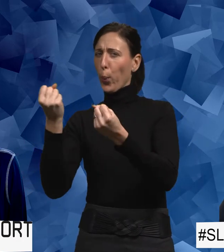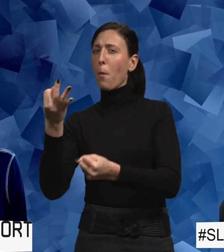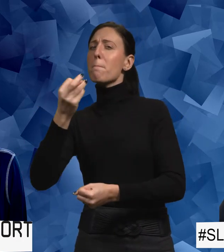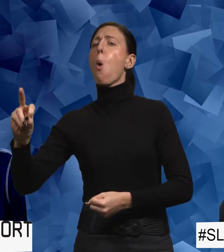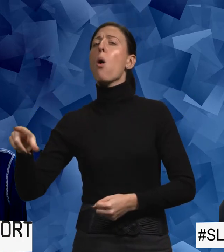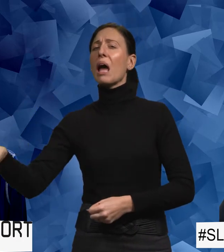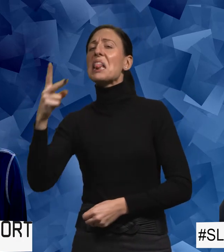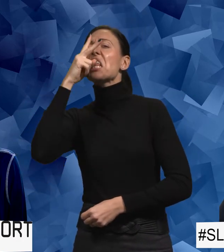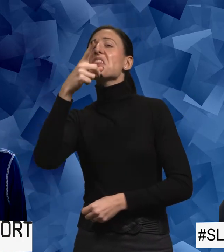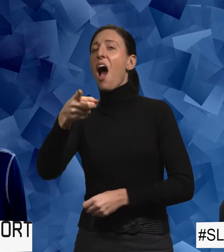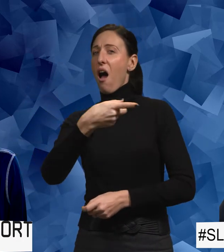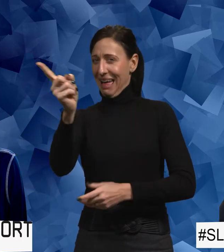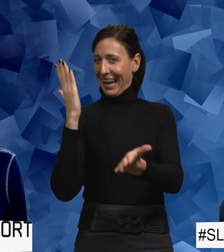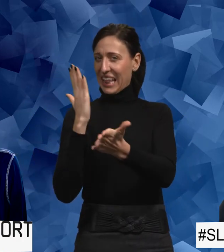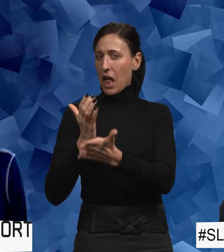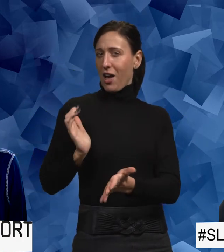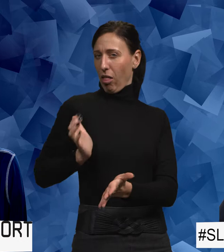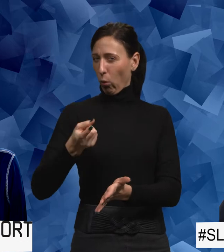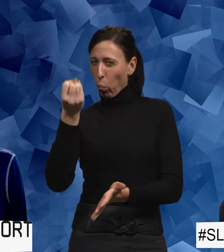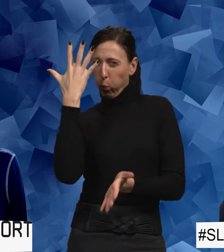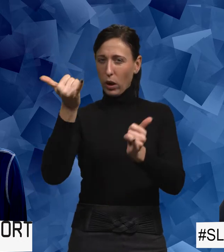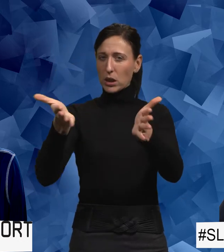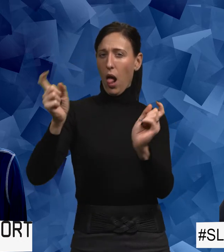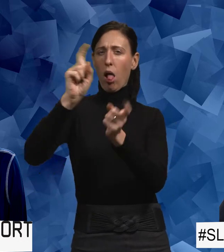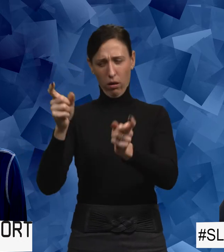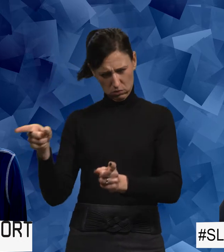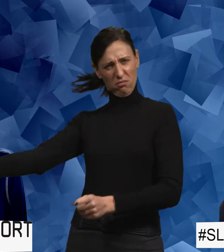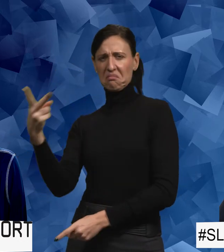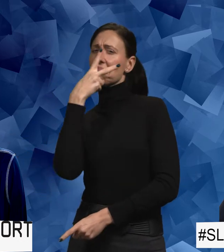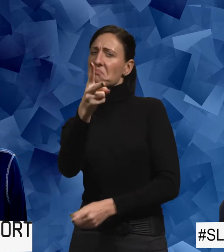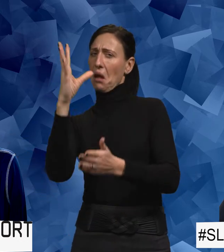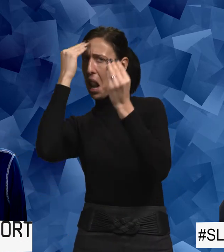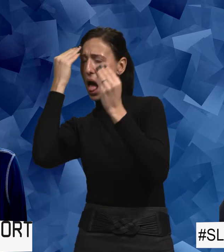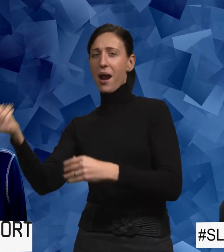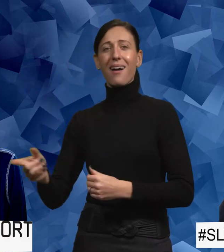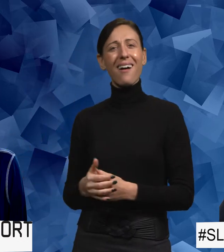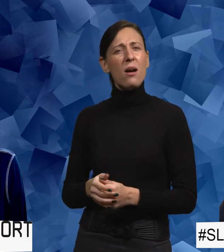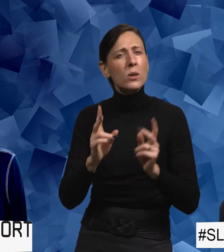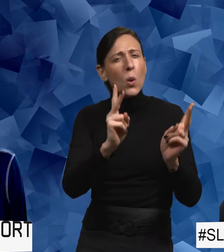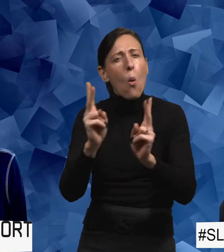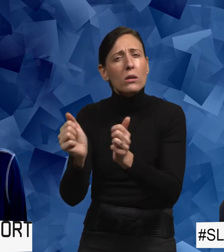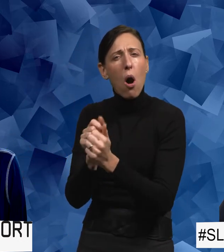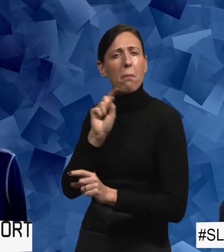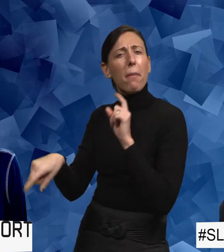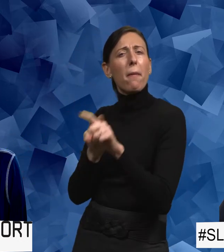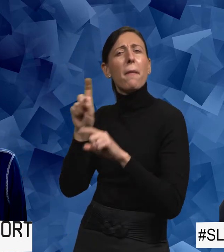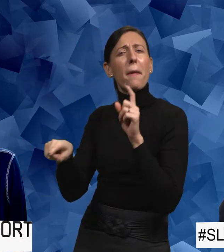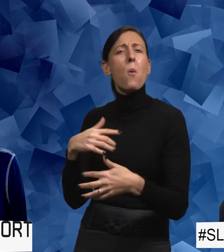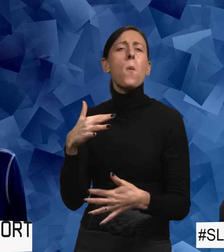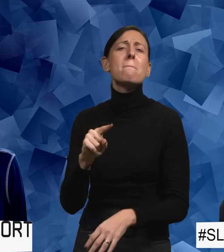sexrullen så länge så kanske du kan se hur riktiga kvinnor gör i sängen. Alltså jättemycket sånt som jag har hört genom åren.